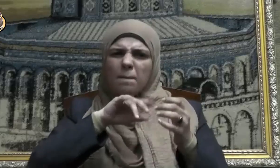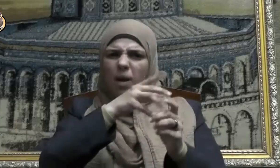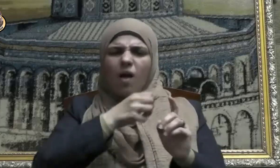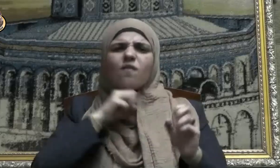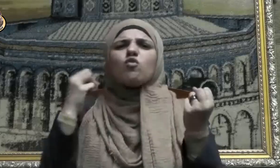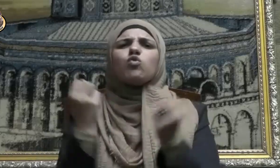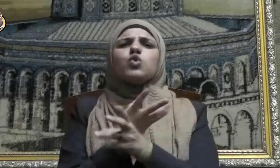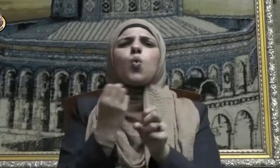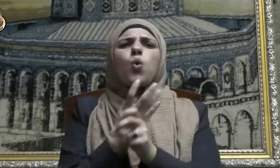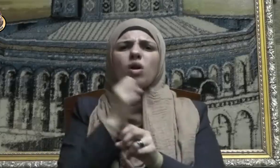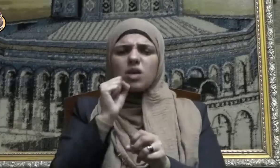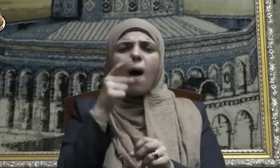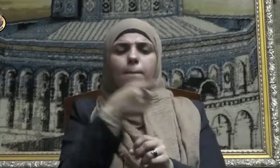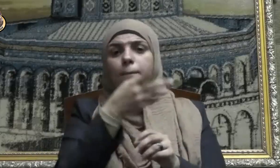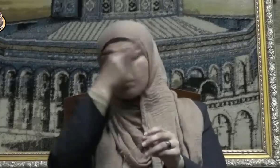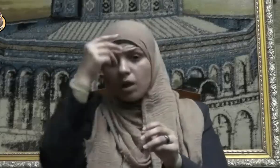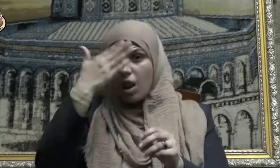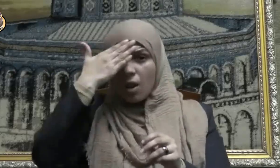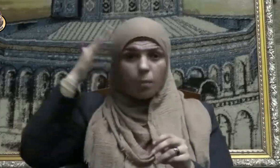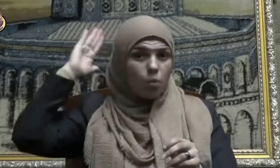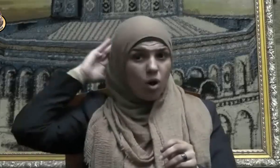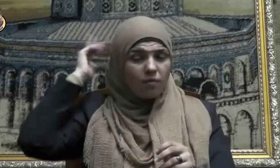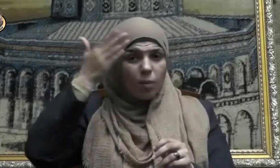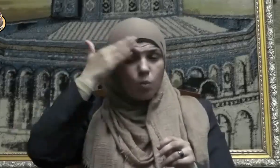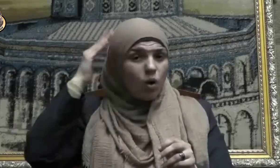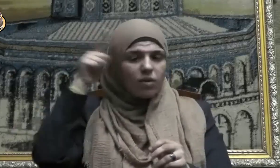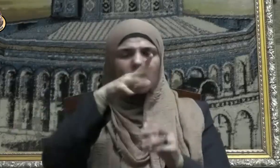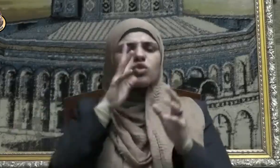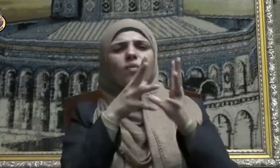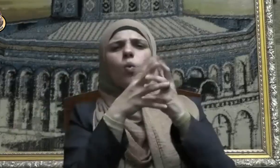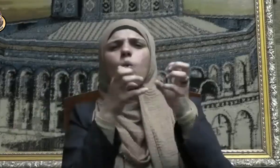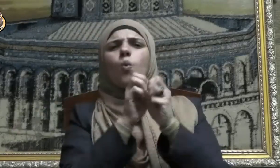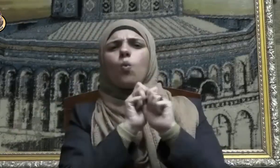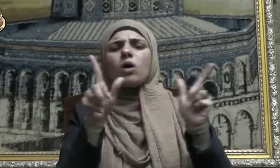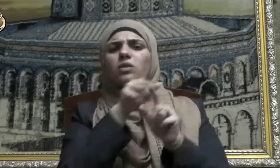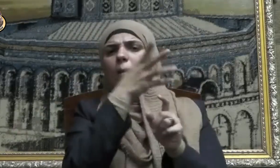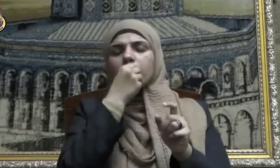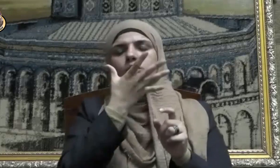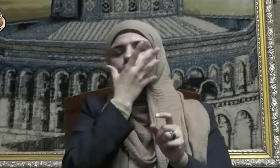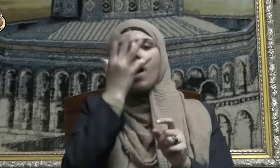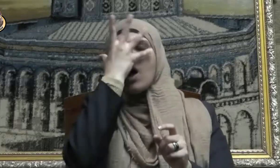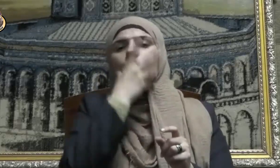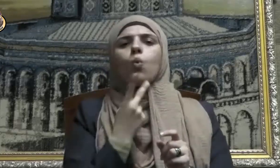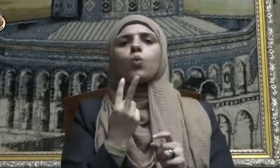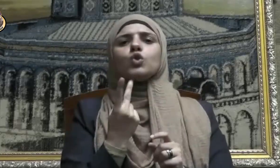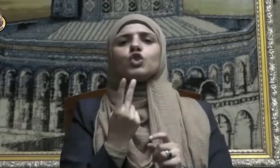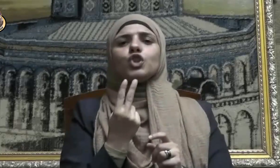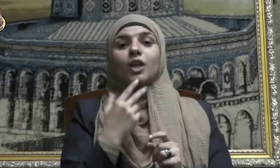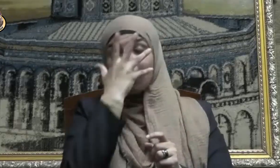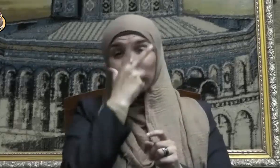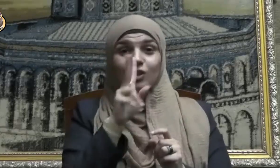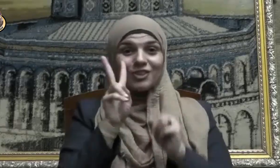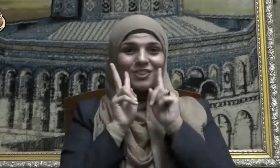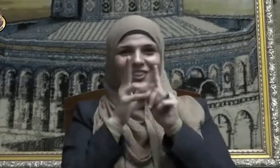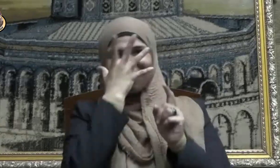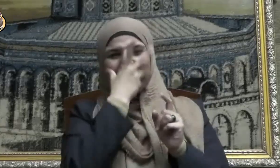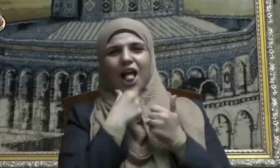النفاق أكرب وصف لحالهم أنهم زو الوجهين بل نراهم في زماننا قد